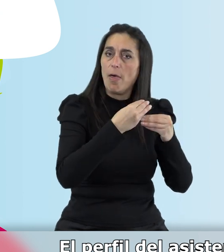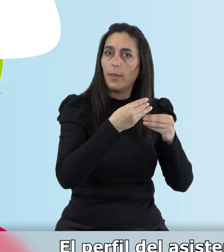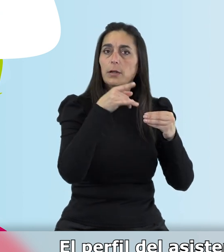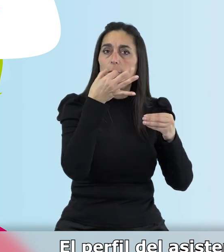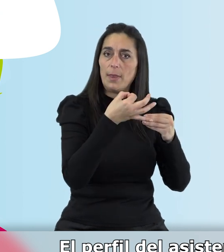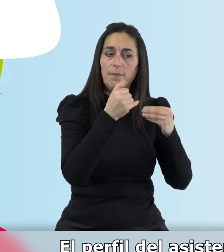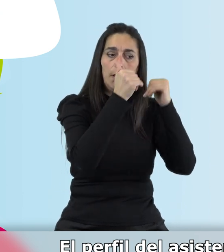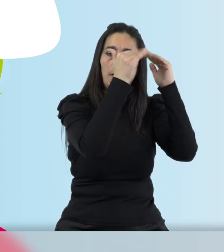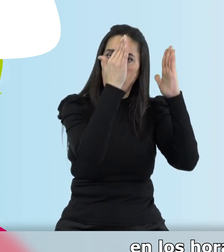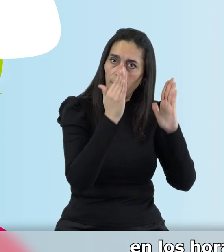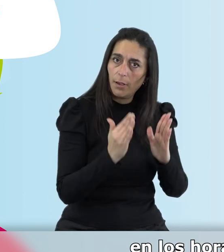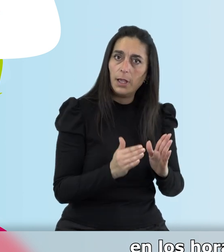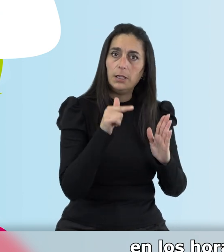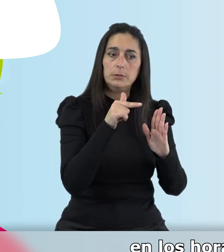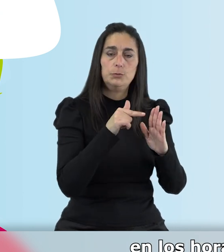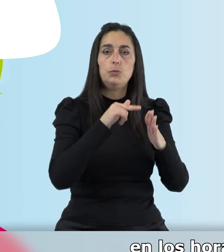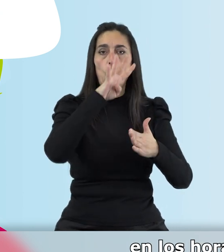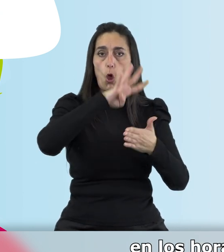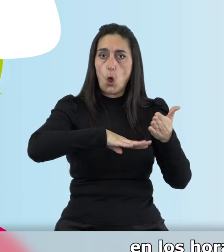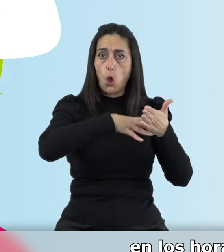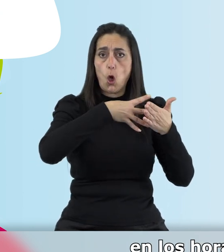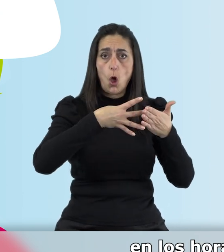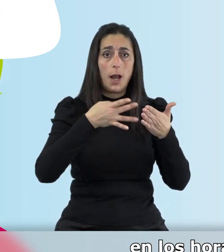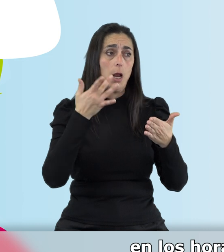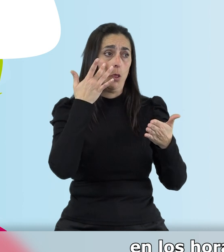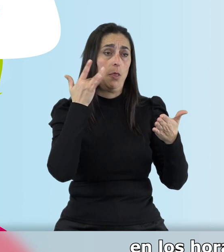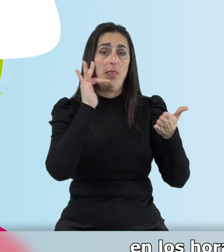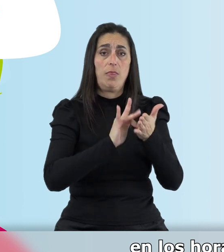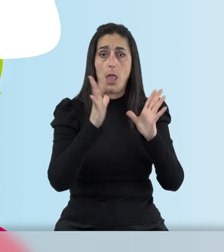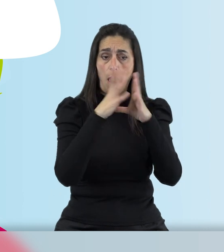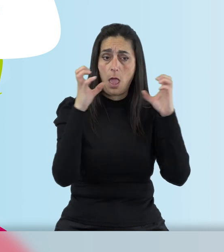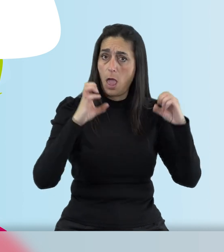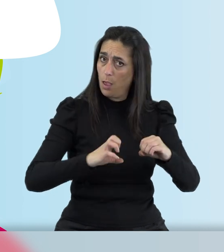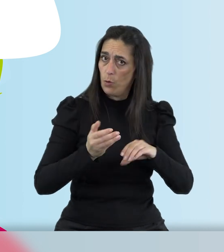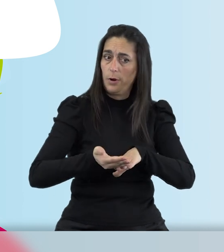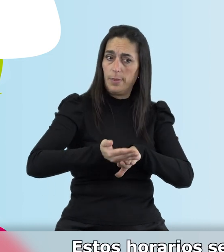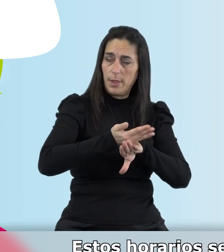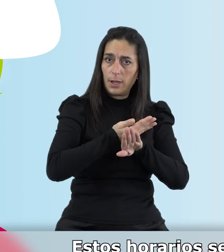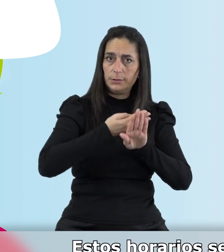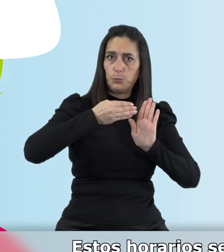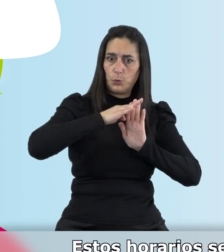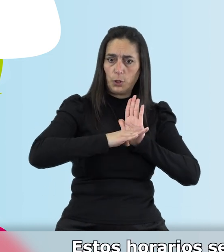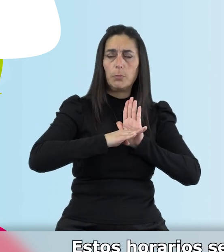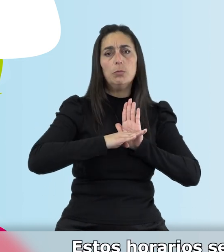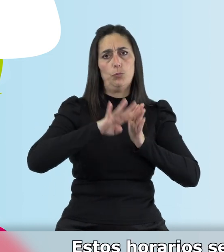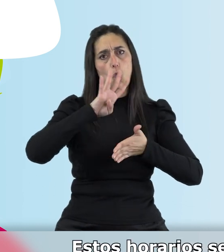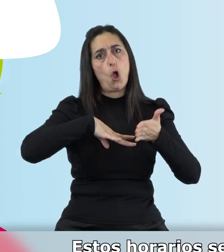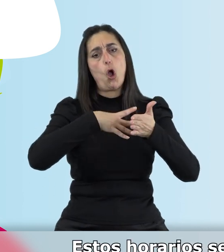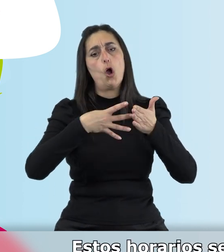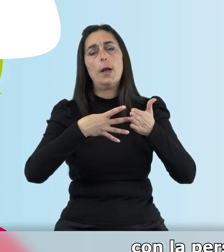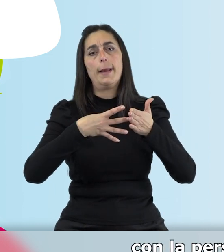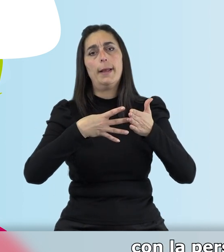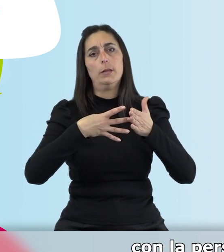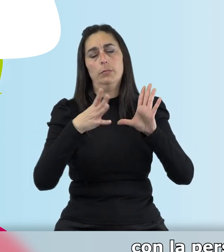acude al domicilio en los horarios y en los días acordados previamente. Estos horarios se acuerdan